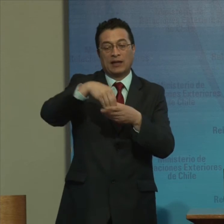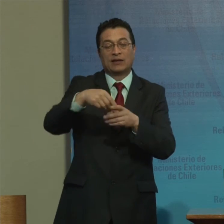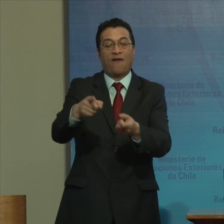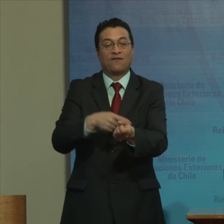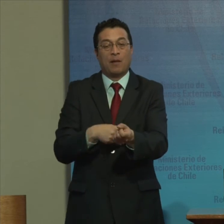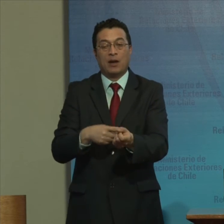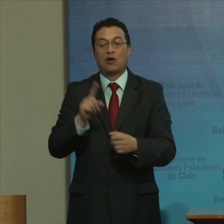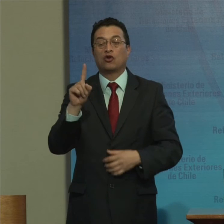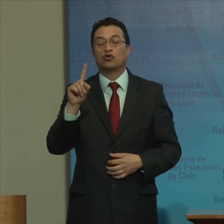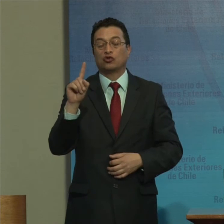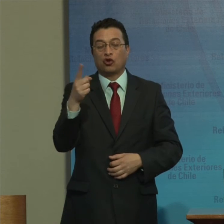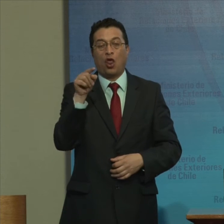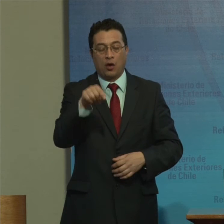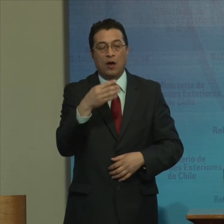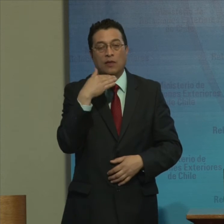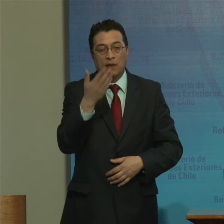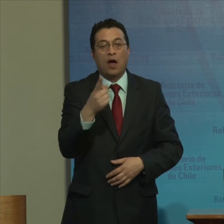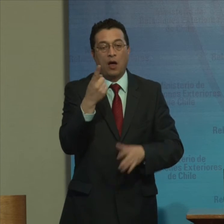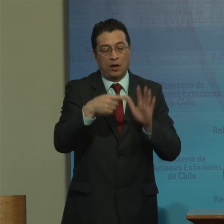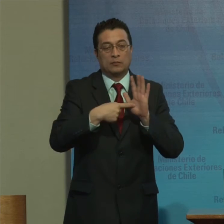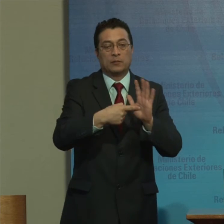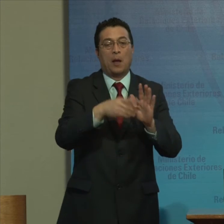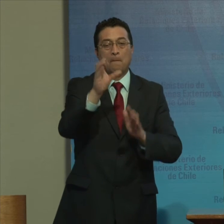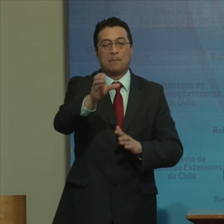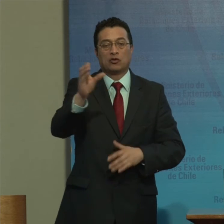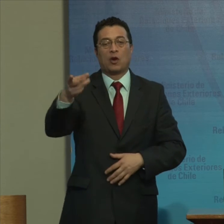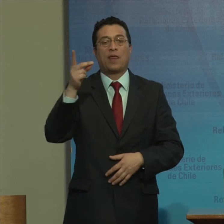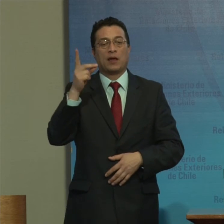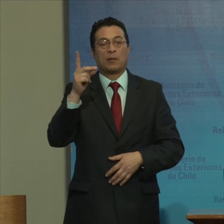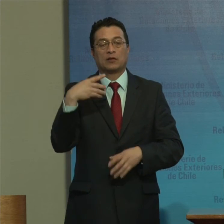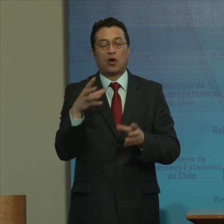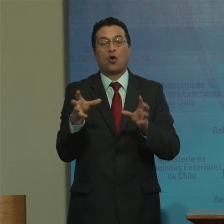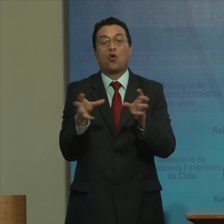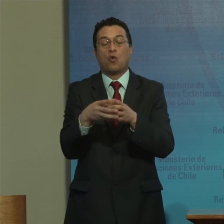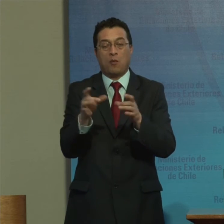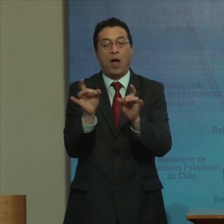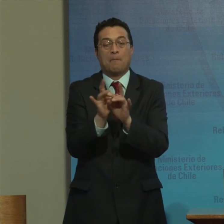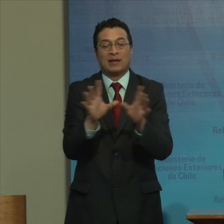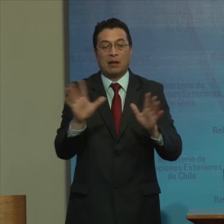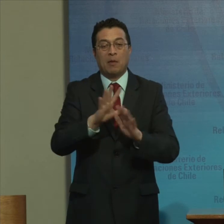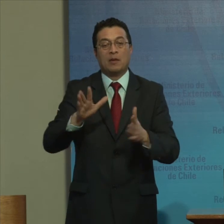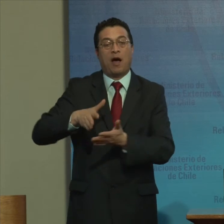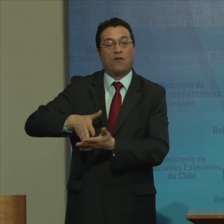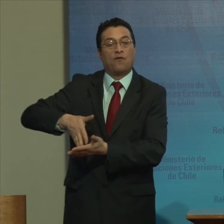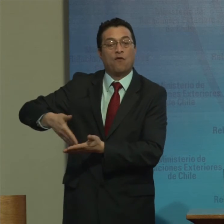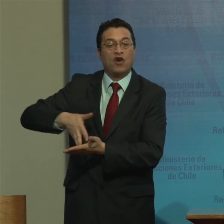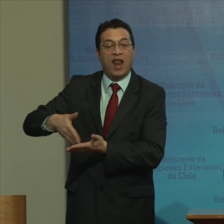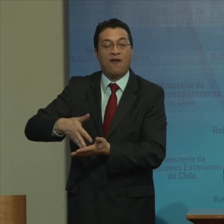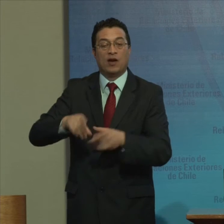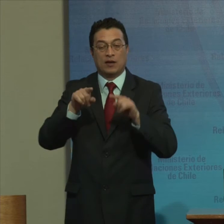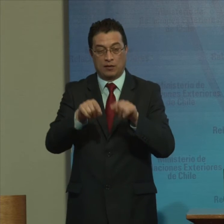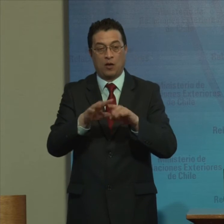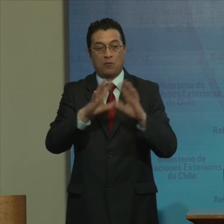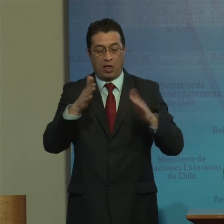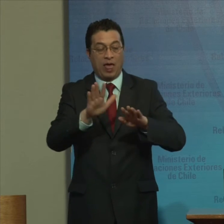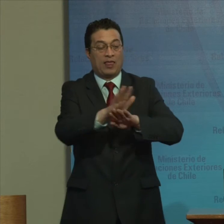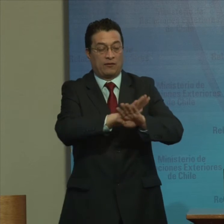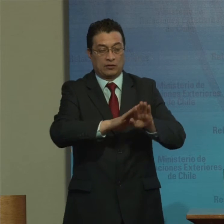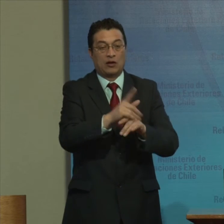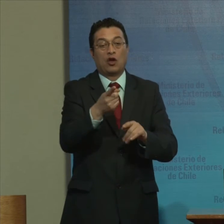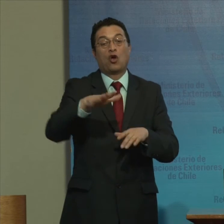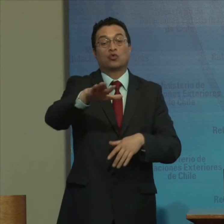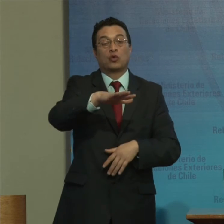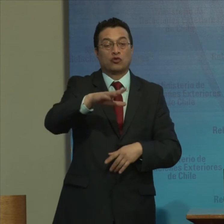Solo hace referencia A las personas Con discapacidad Como grupo Particularmente vulnerable Al cual se le debe Proteger De